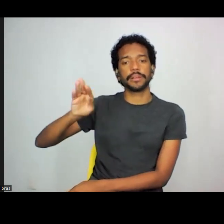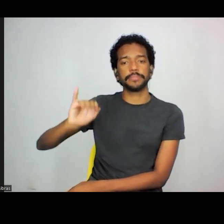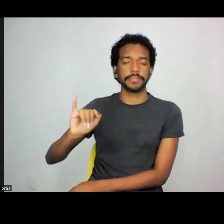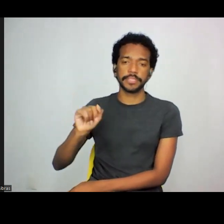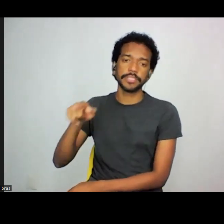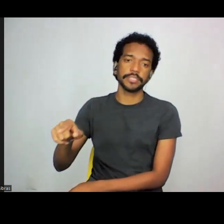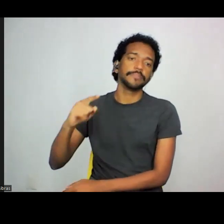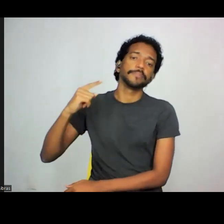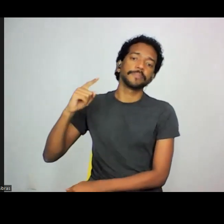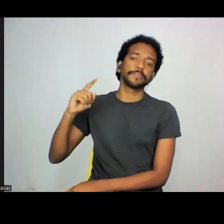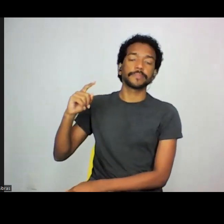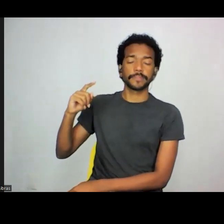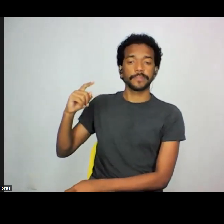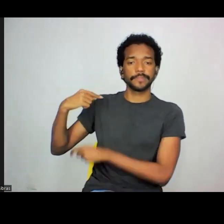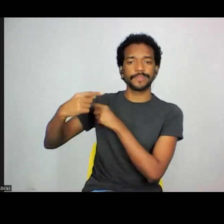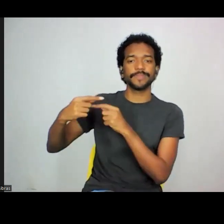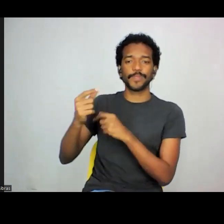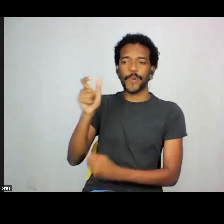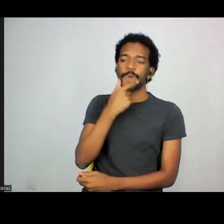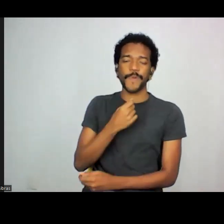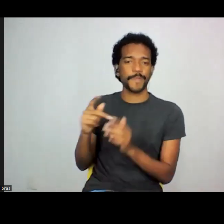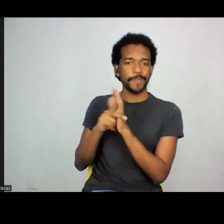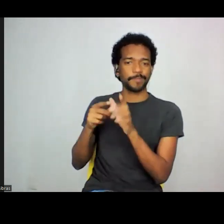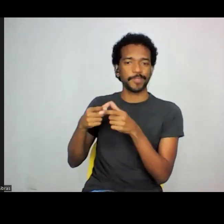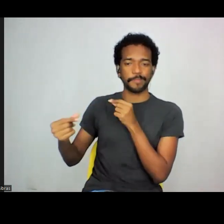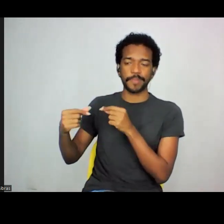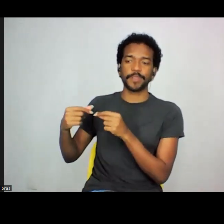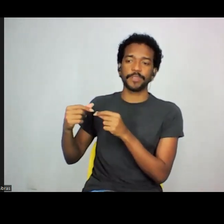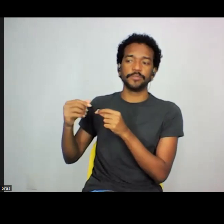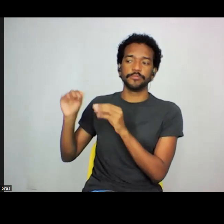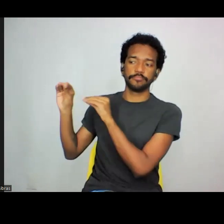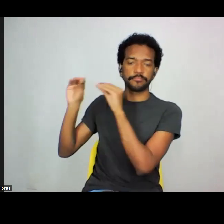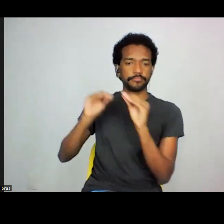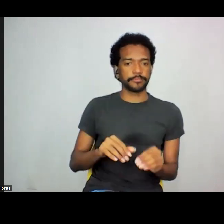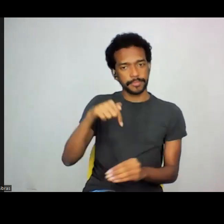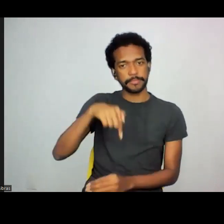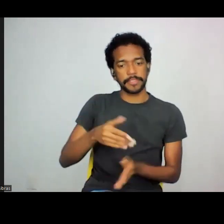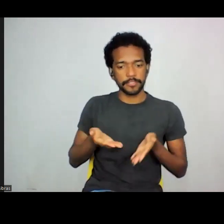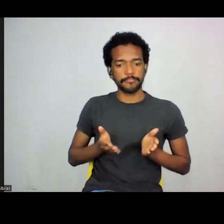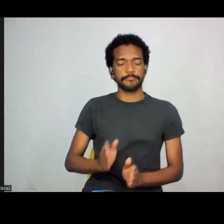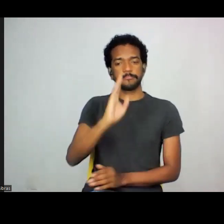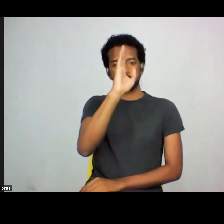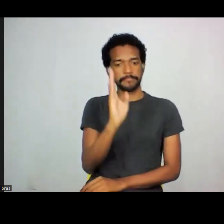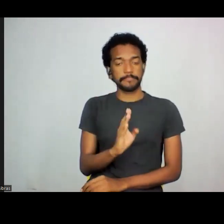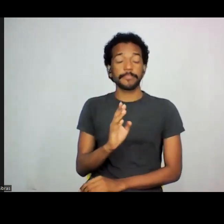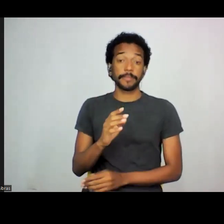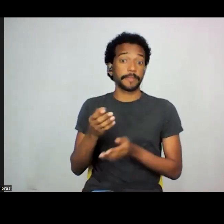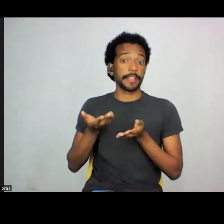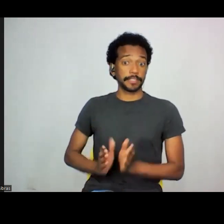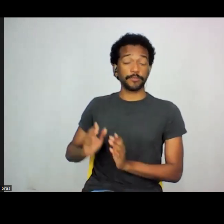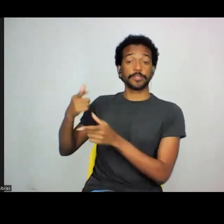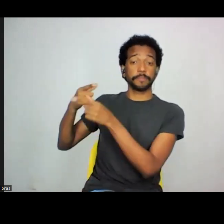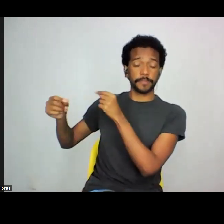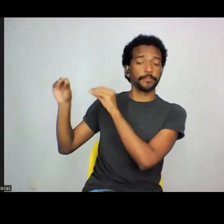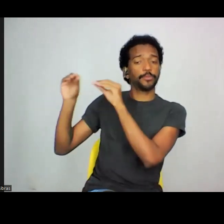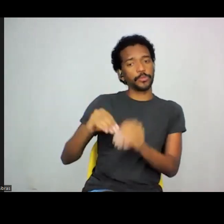imigrante japonês, naturalizado brasileiro, e ele faz artes abstratas, né, e ele expôs isso nas